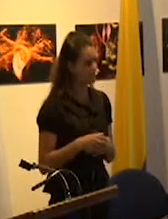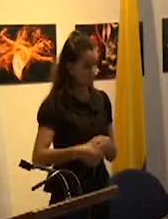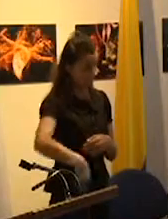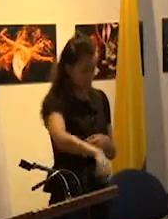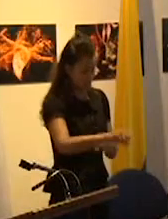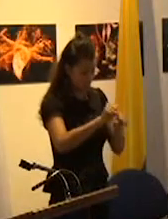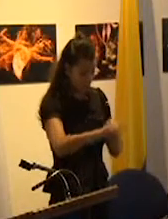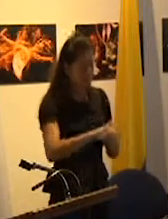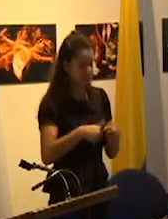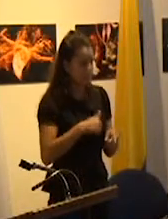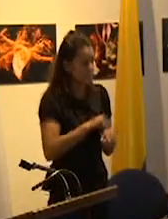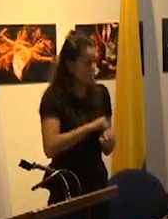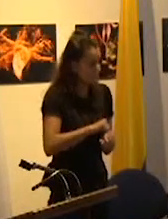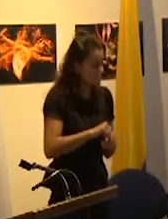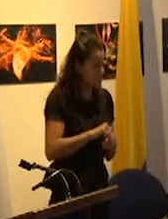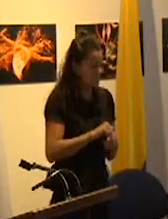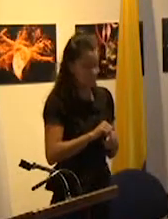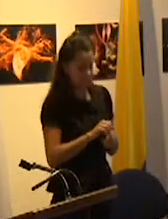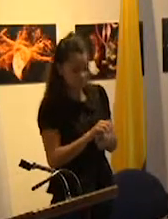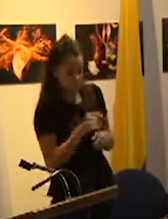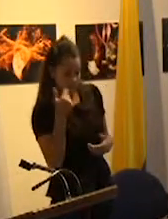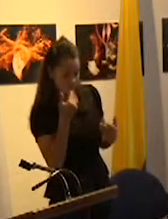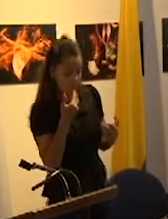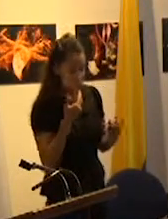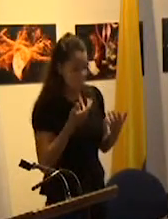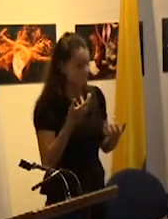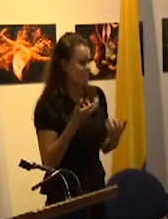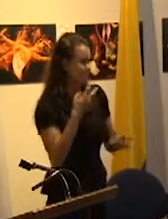convertibles en cuestiones a analizar